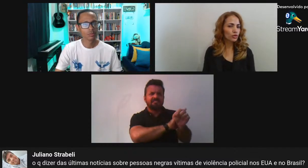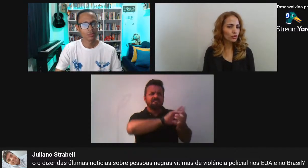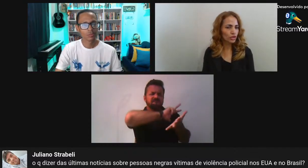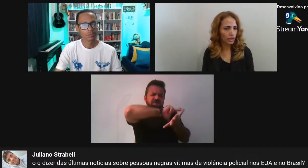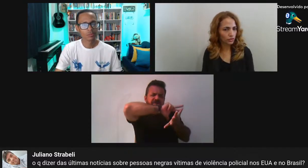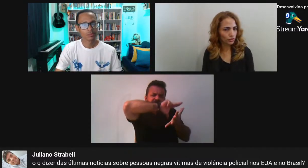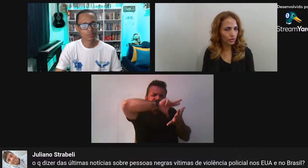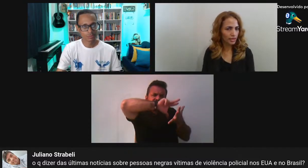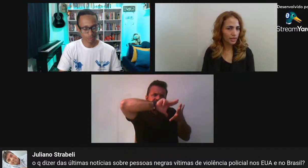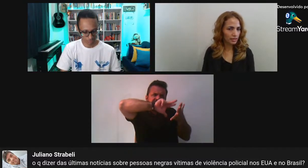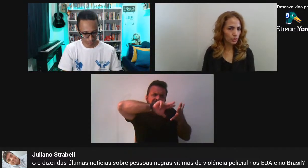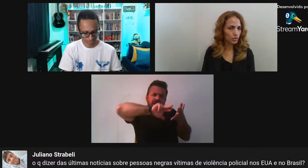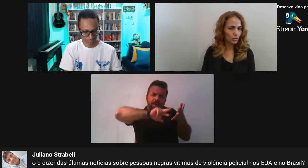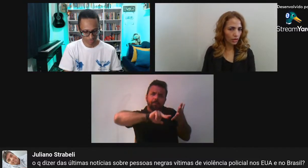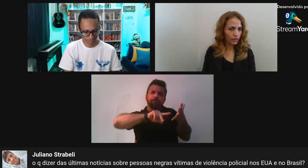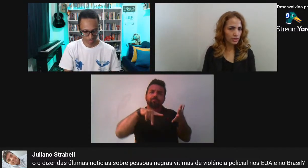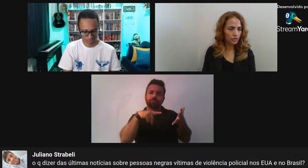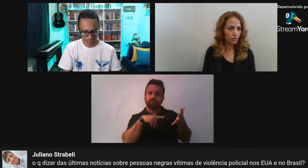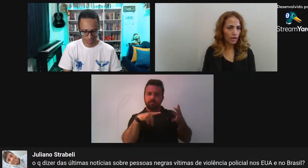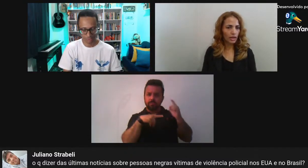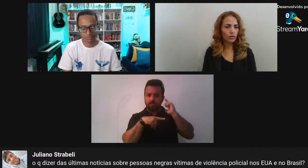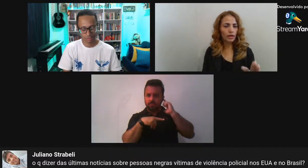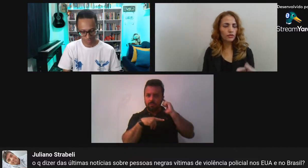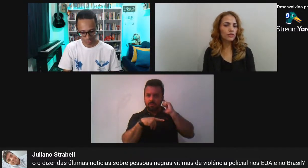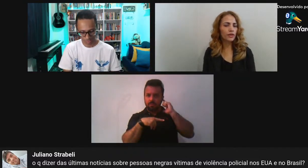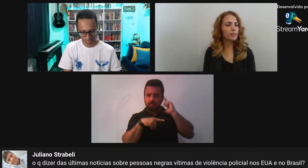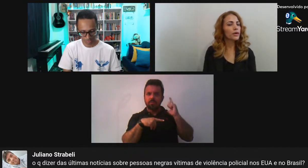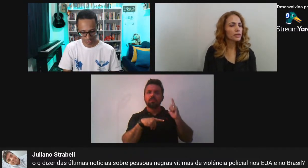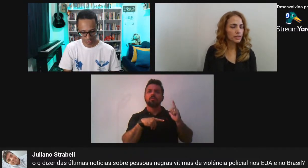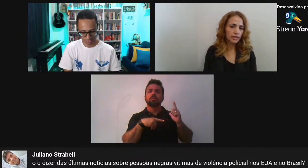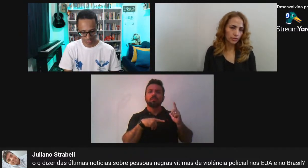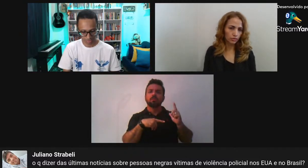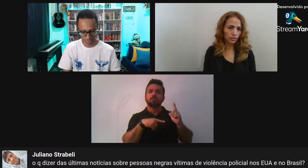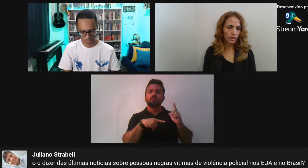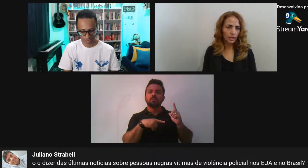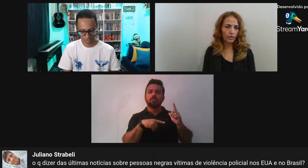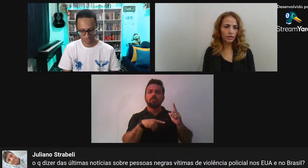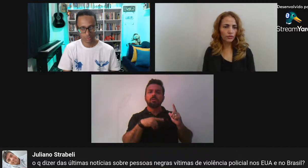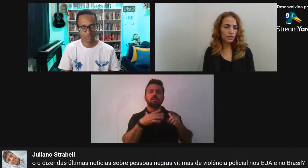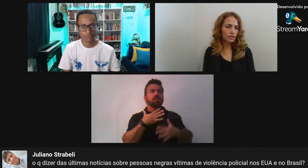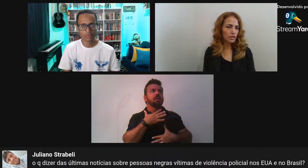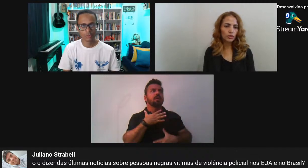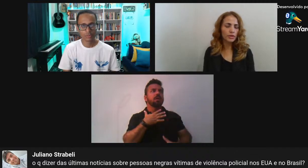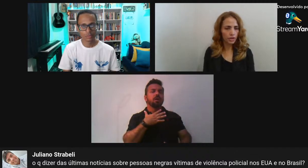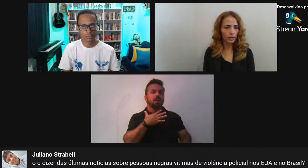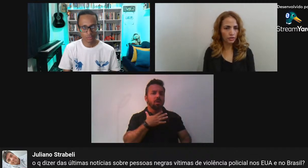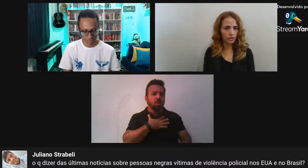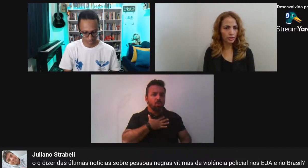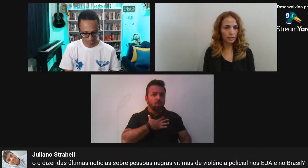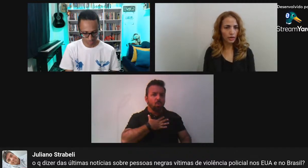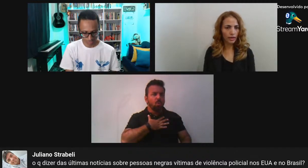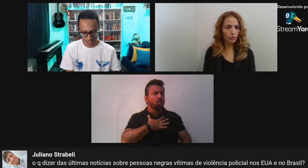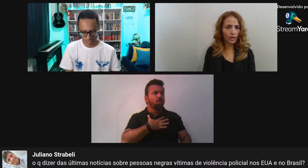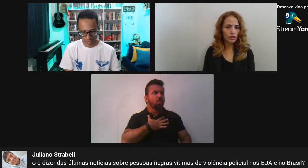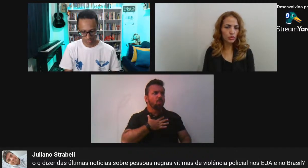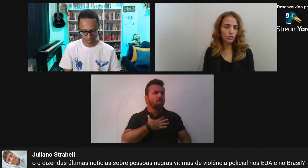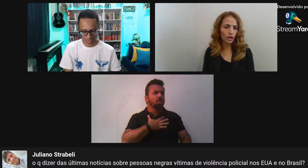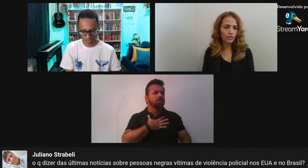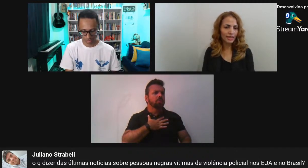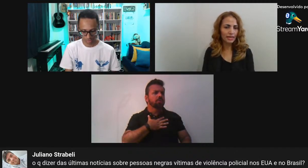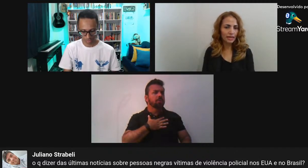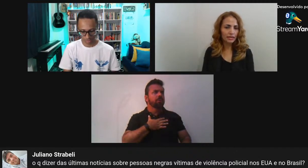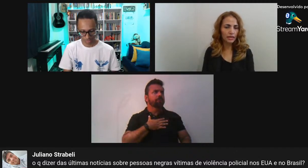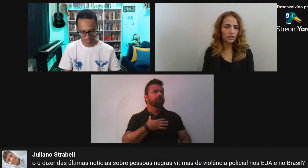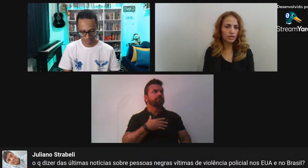Sem dar todos os direitos Esse racismo estrutural Faz isso Eu não quero que você Fique aborrecido Eu quero que você Seja obediente Então o racismo